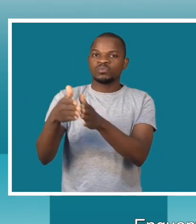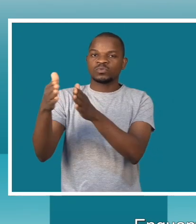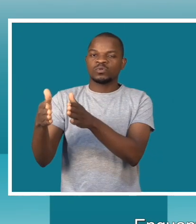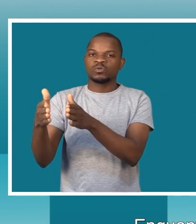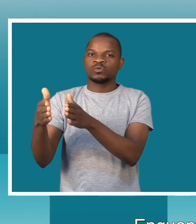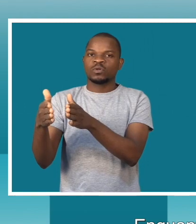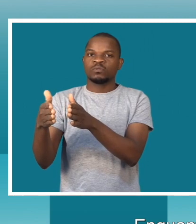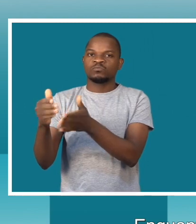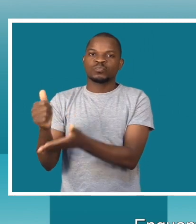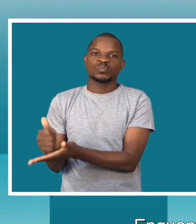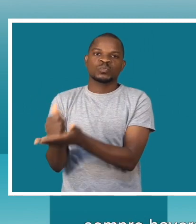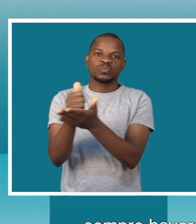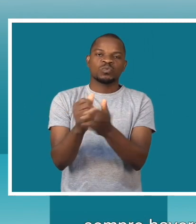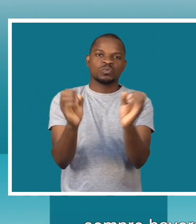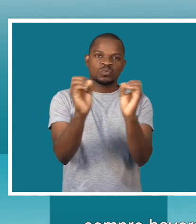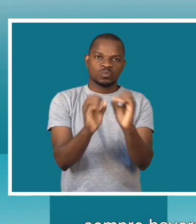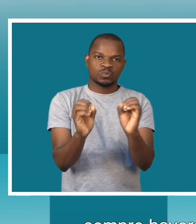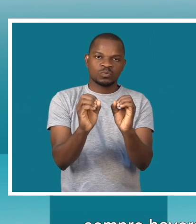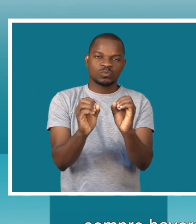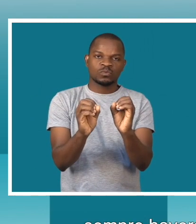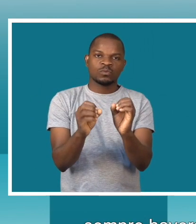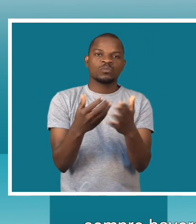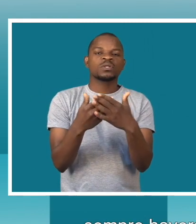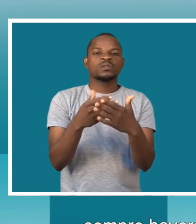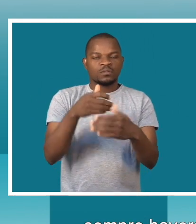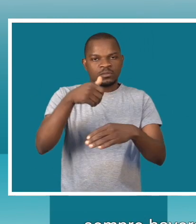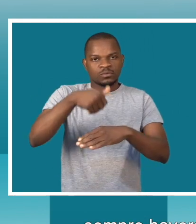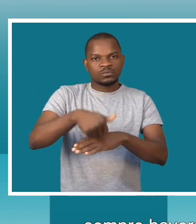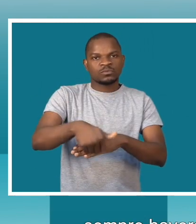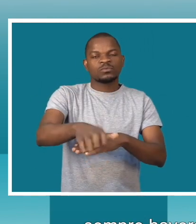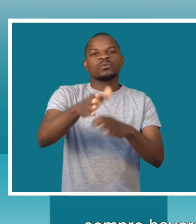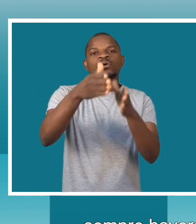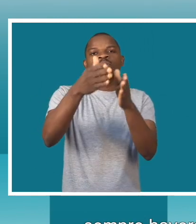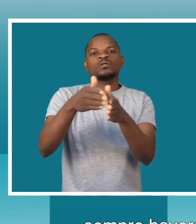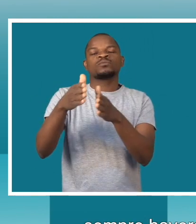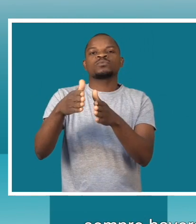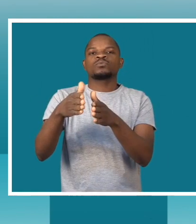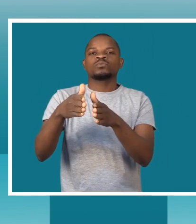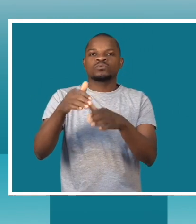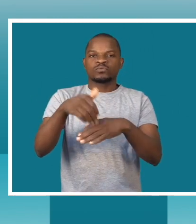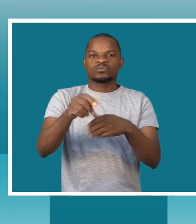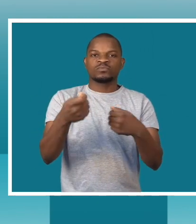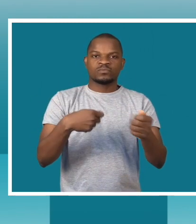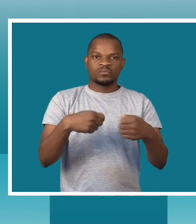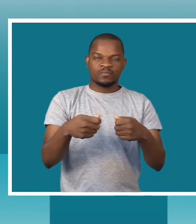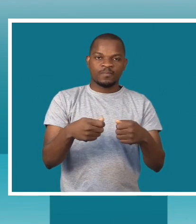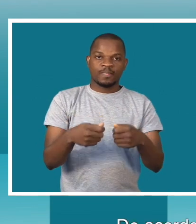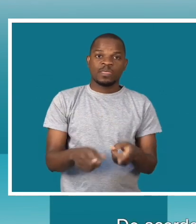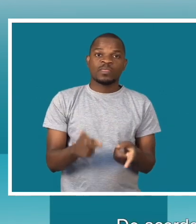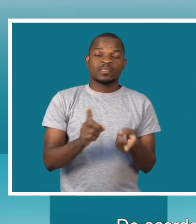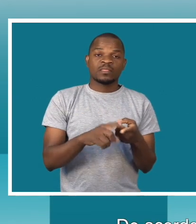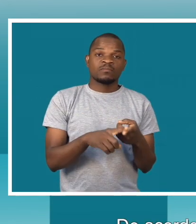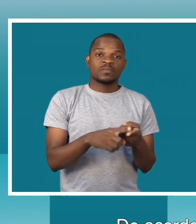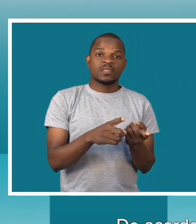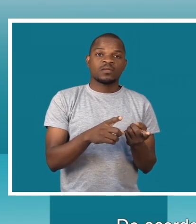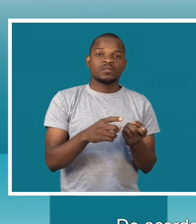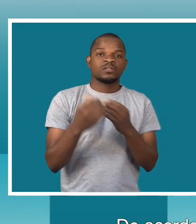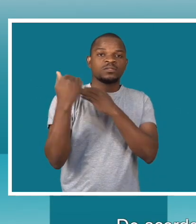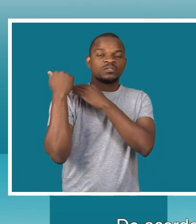neste processo, sempre haverá uma resistência das pessoas a saírem. De acordo com o vereador, a retirada nos